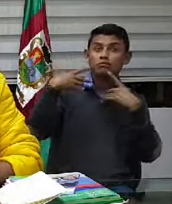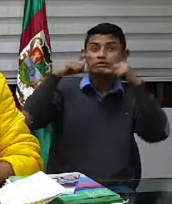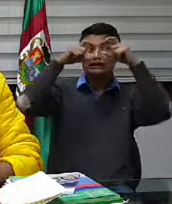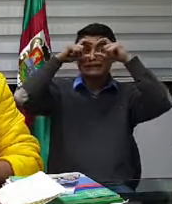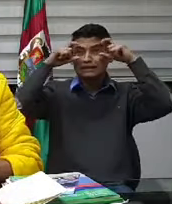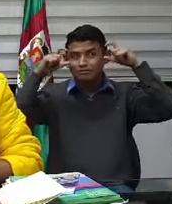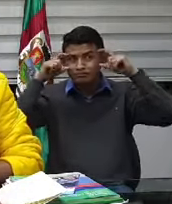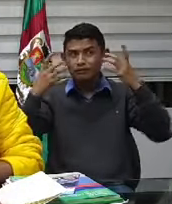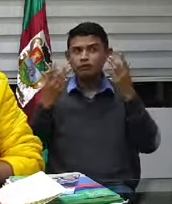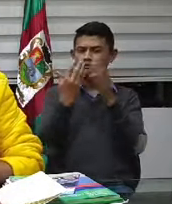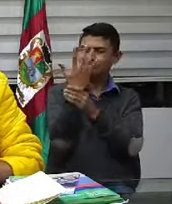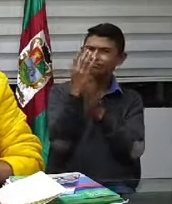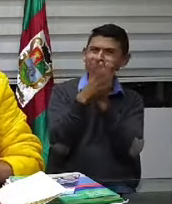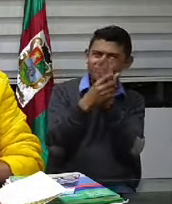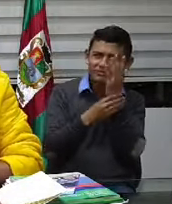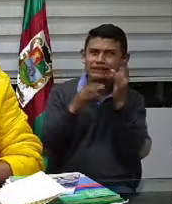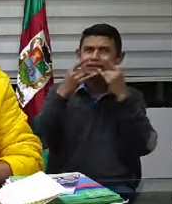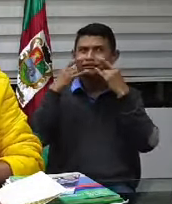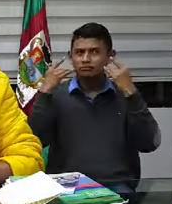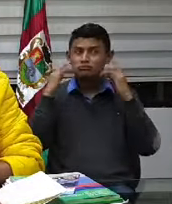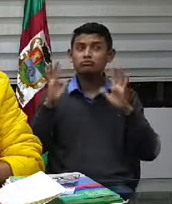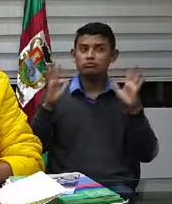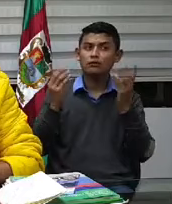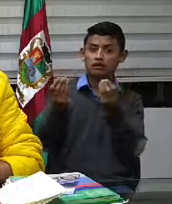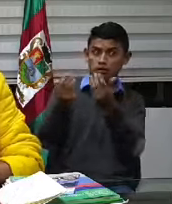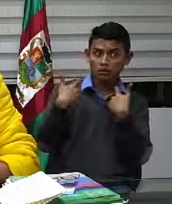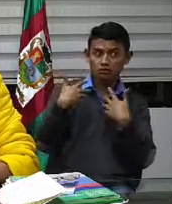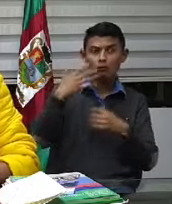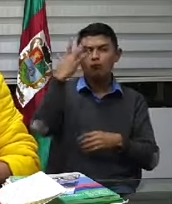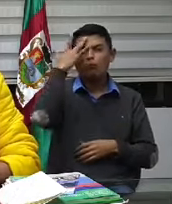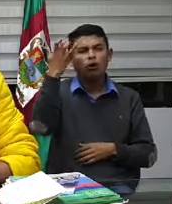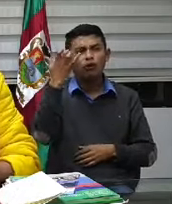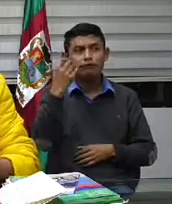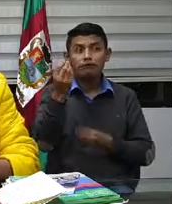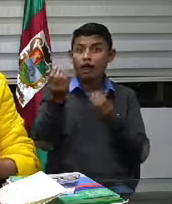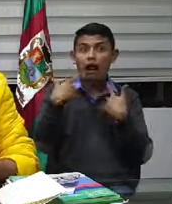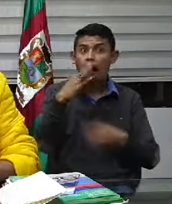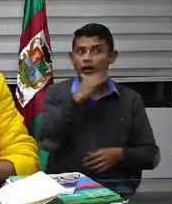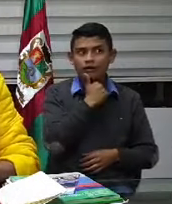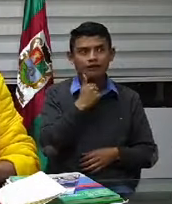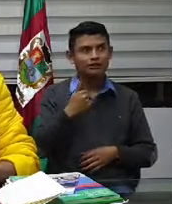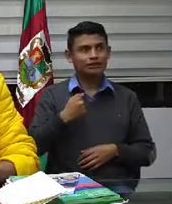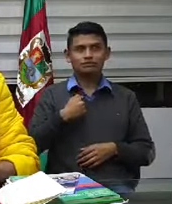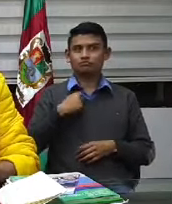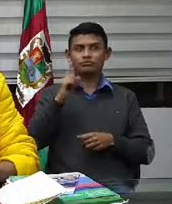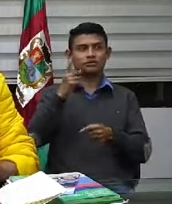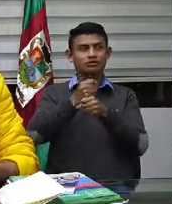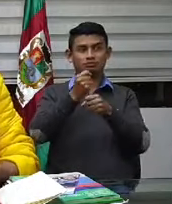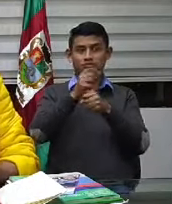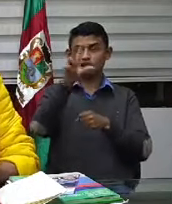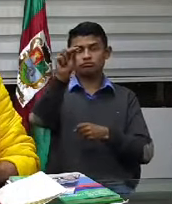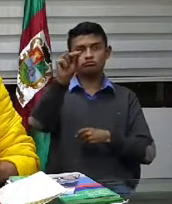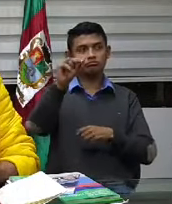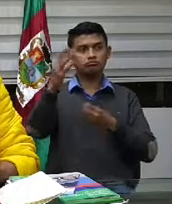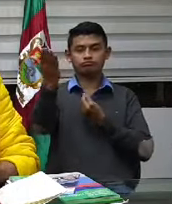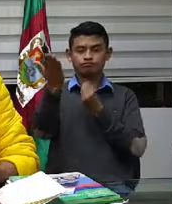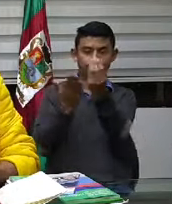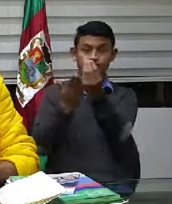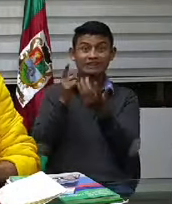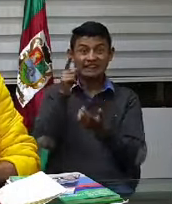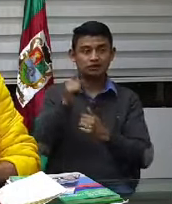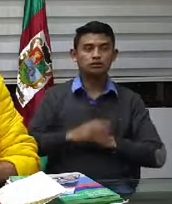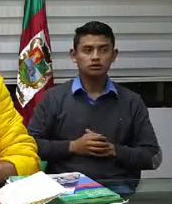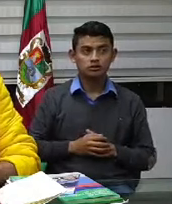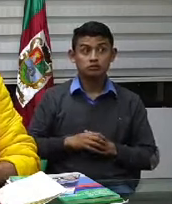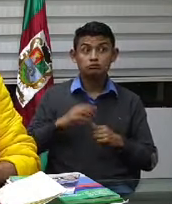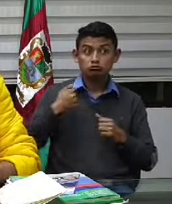me imagino que en medio de una presión de conciencia no actuar porque esto es de lado y lado si mi profesión es